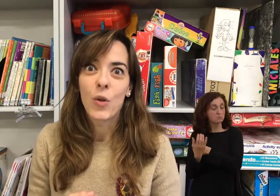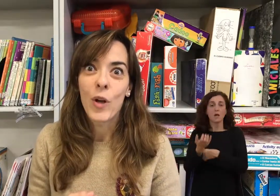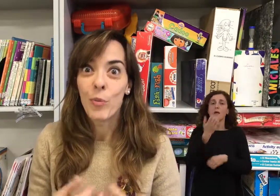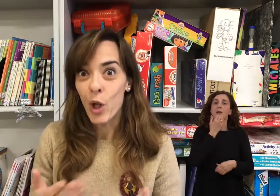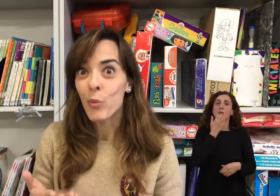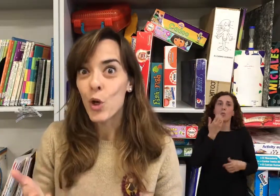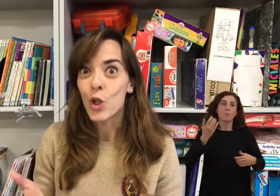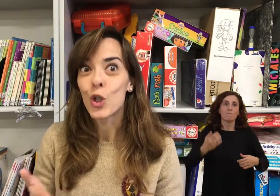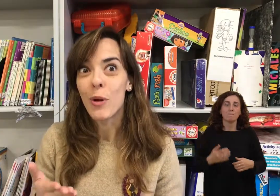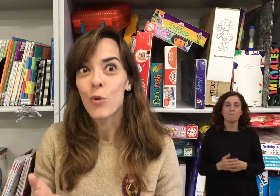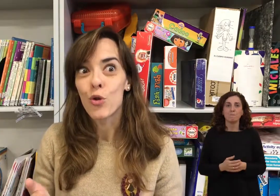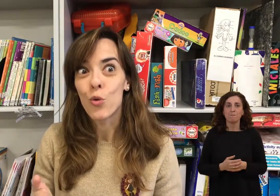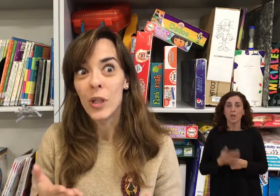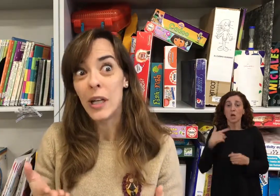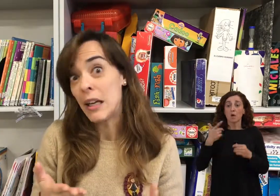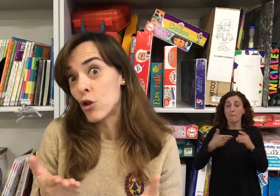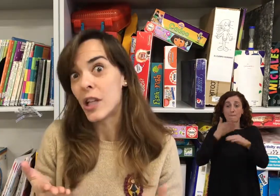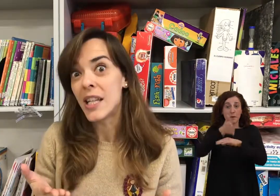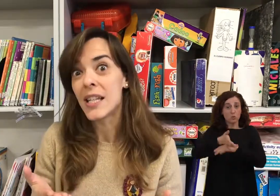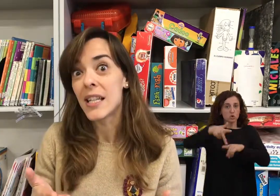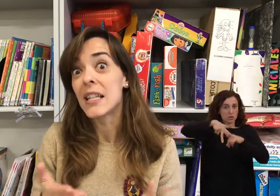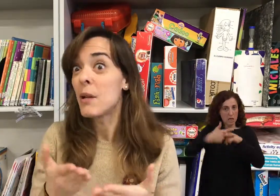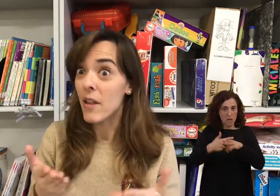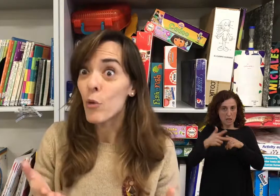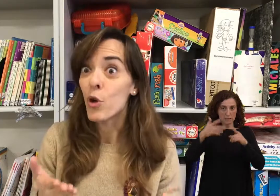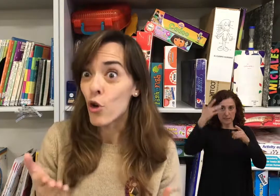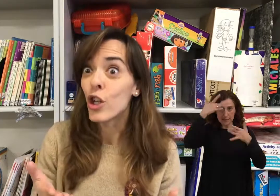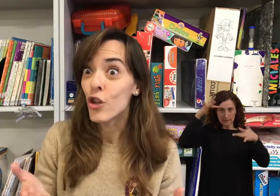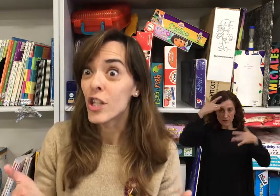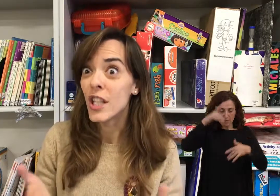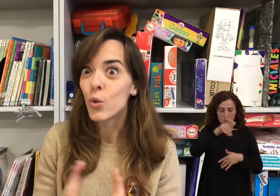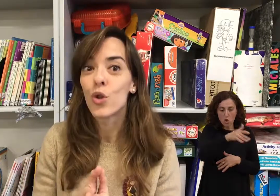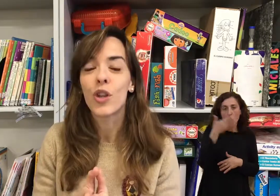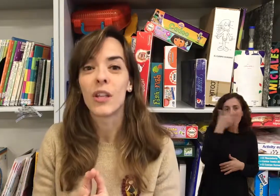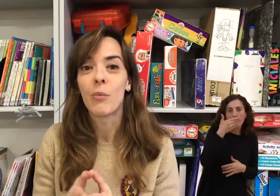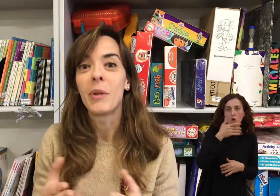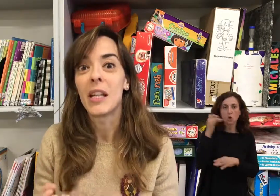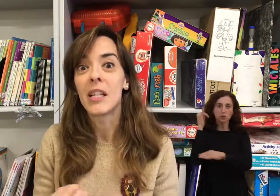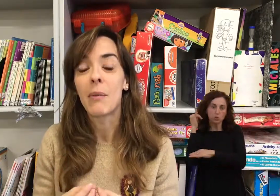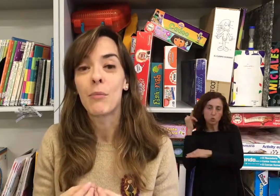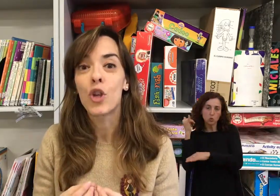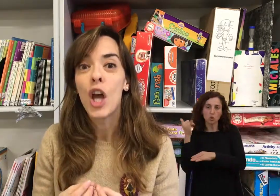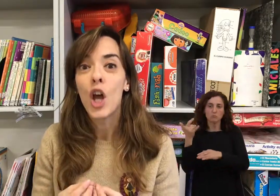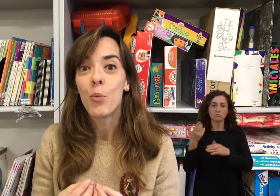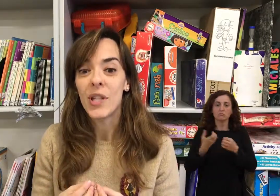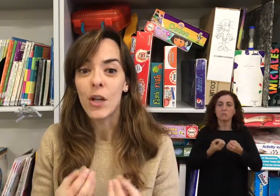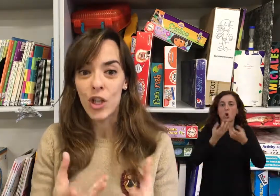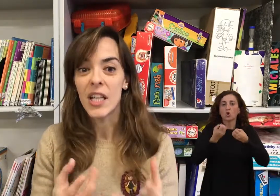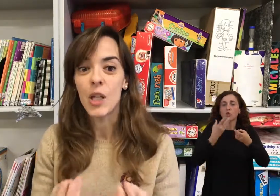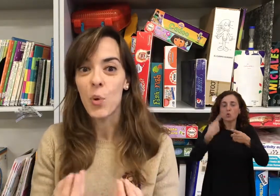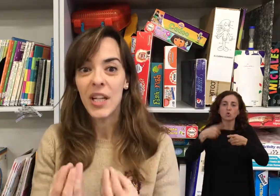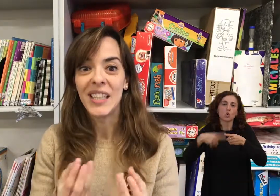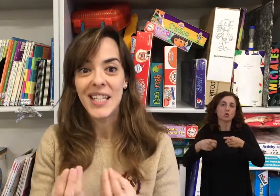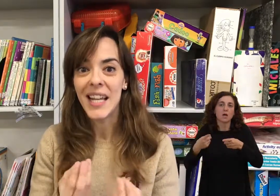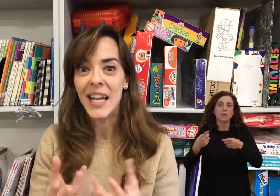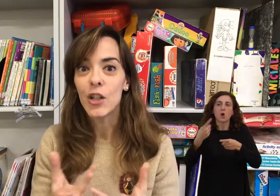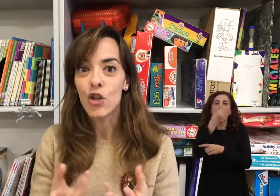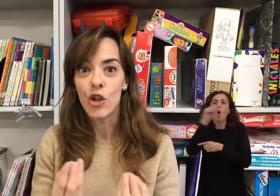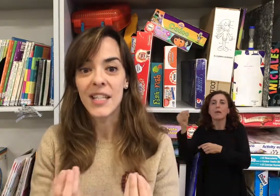Cuando, por ejemplo, nosotros vamos a los talleres de sensibilización por los colegios e institutos, que normalmente les hablamos de cosas que les puedan interesar a ellos, o les